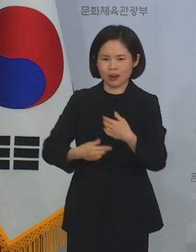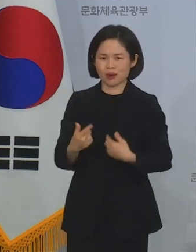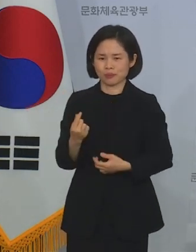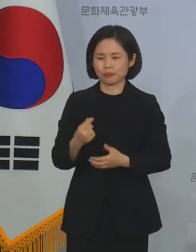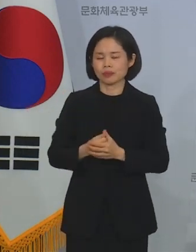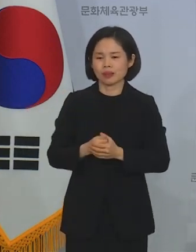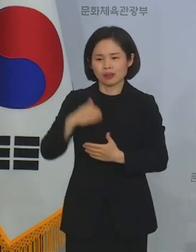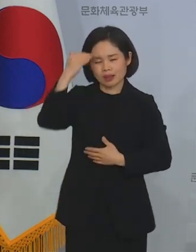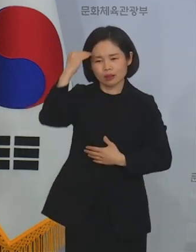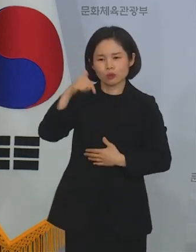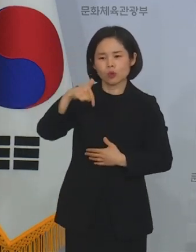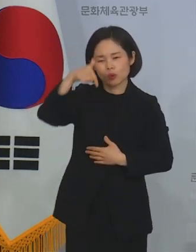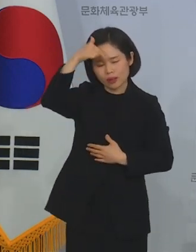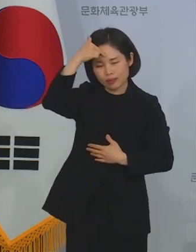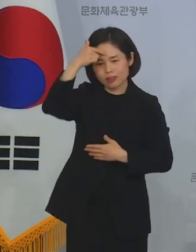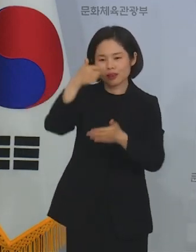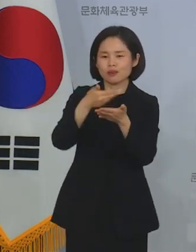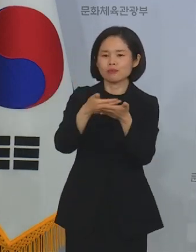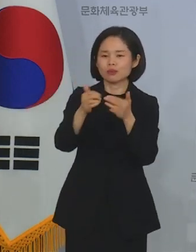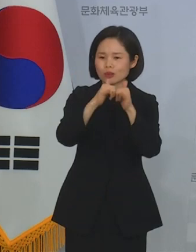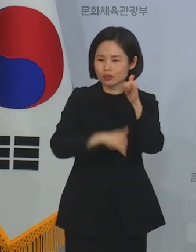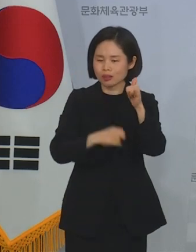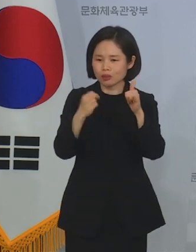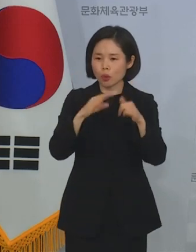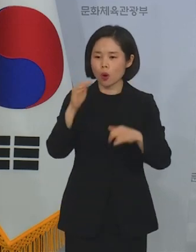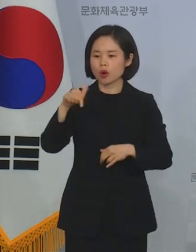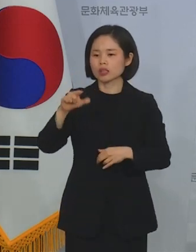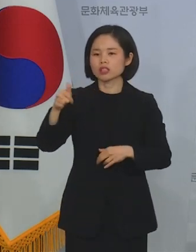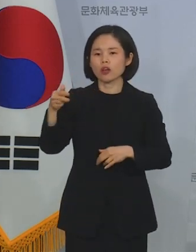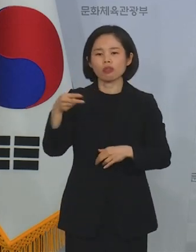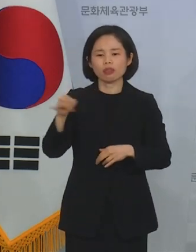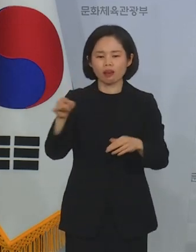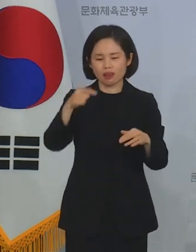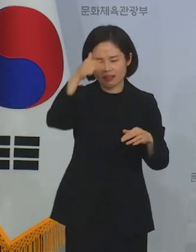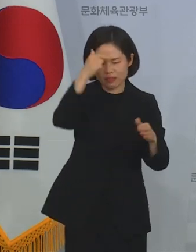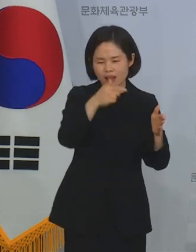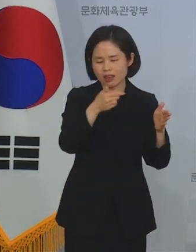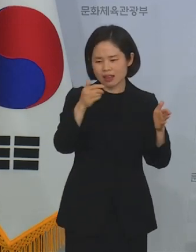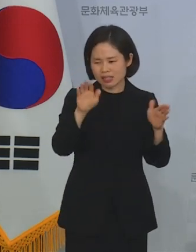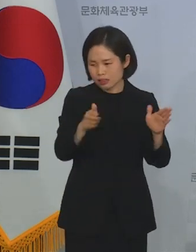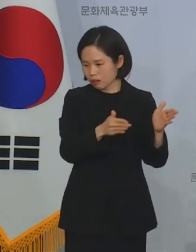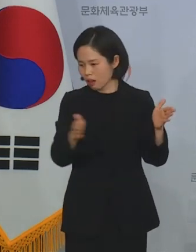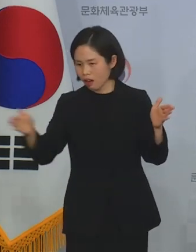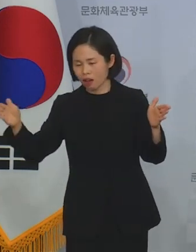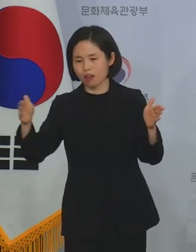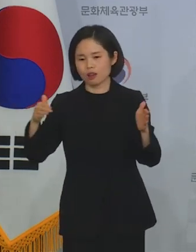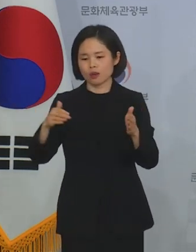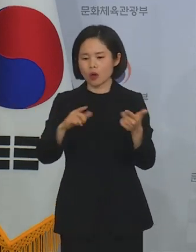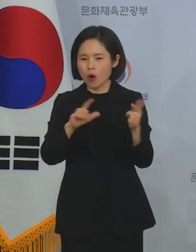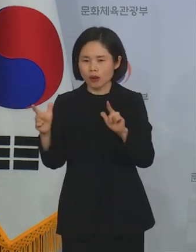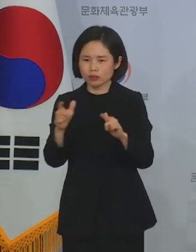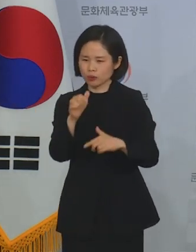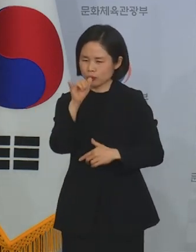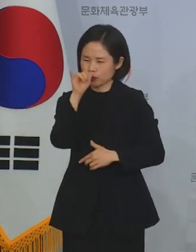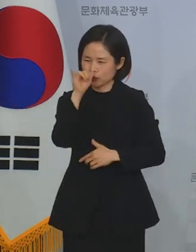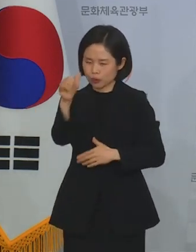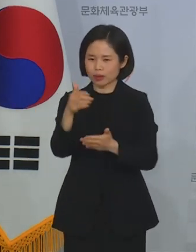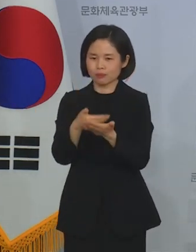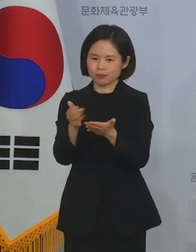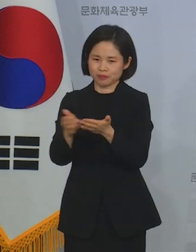한국고고미술사 및 근현대 미술사를 망라하는 수준 높은 문화재와 미술품이 기증되었습니다.